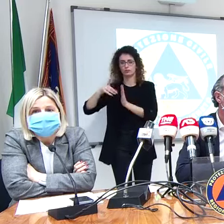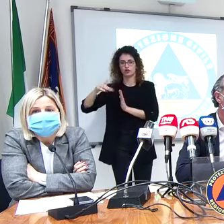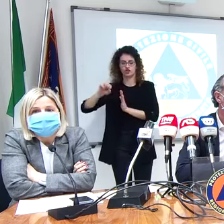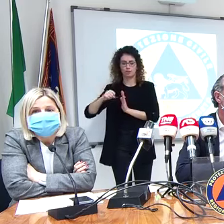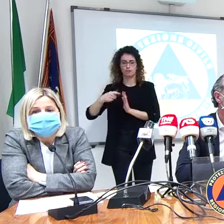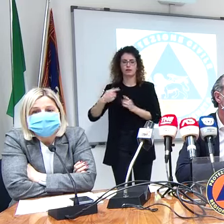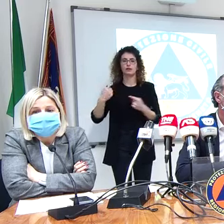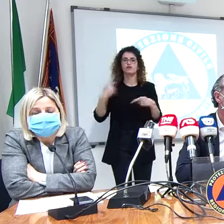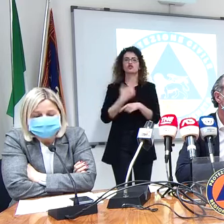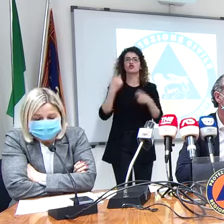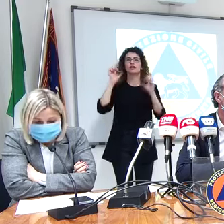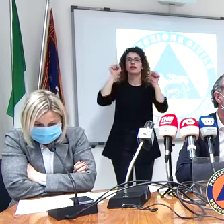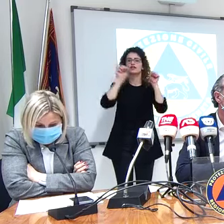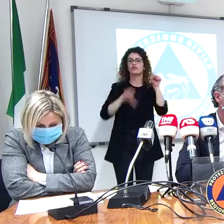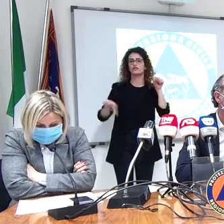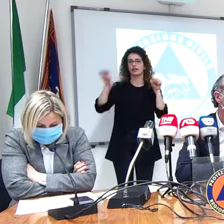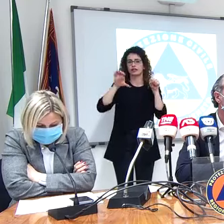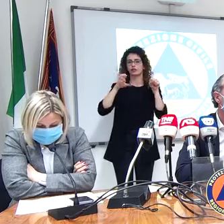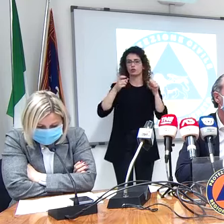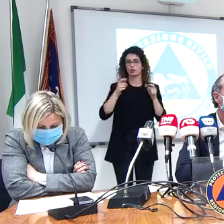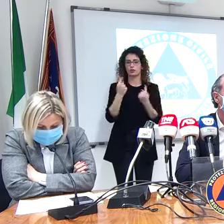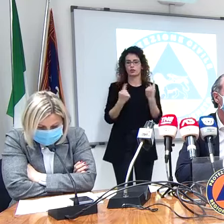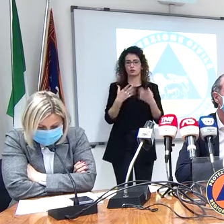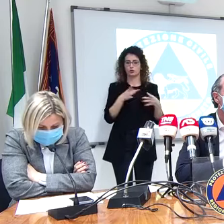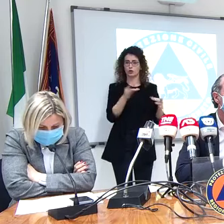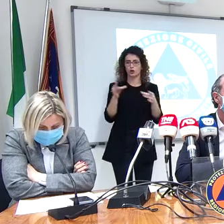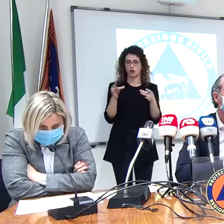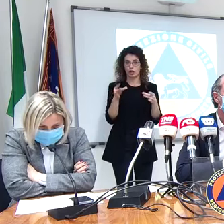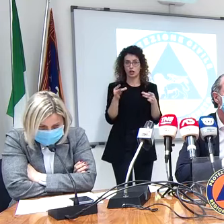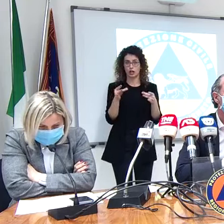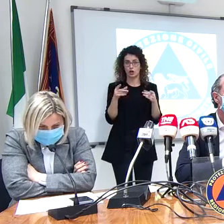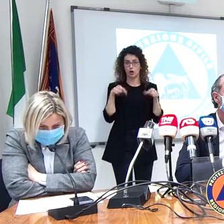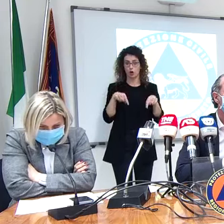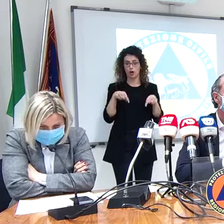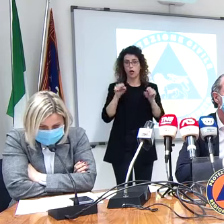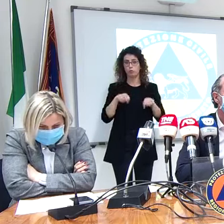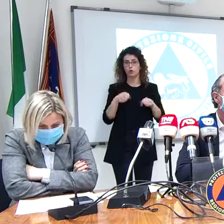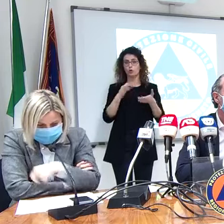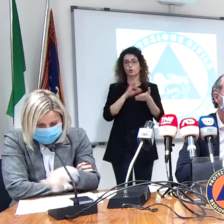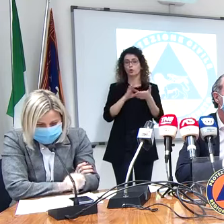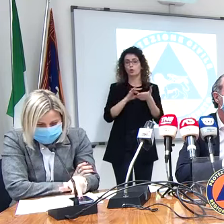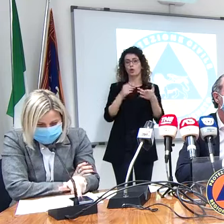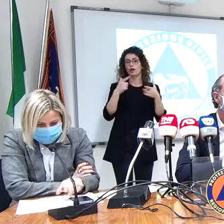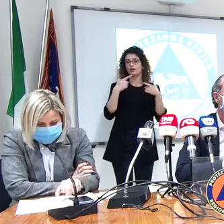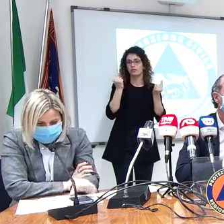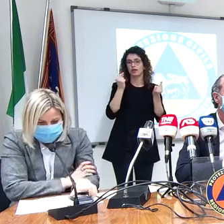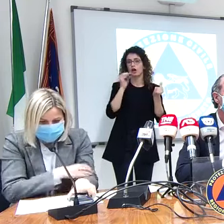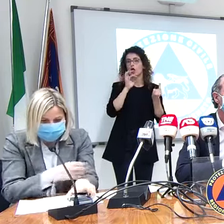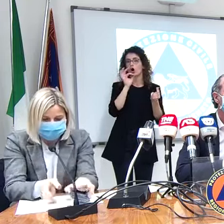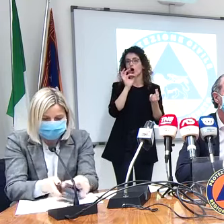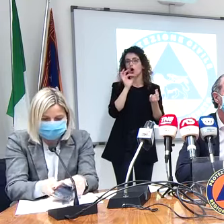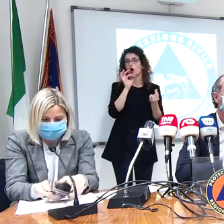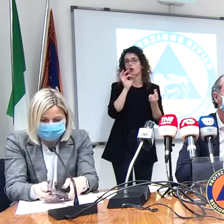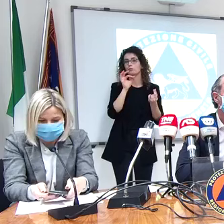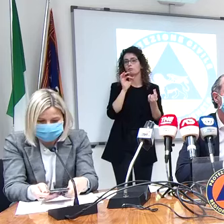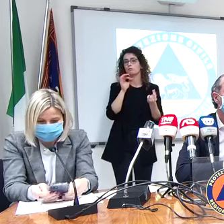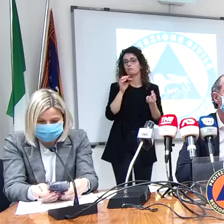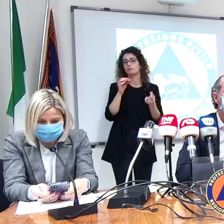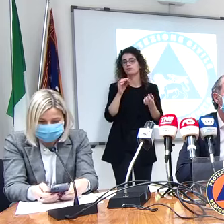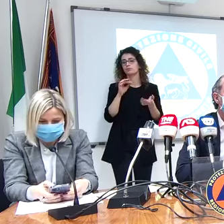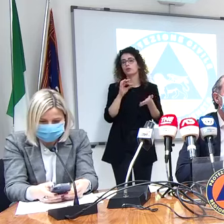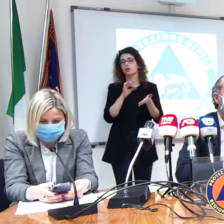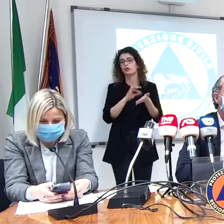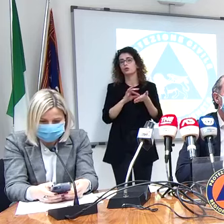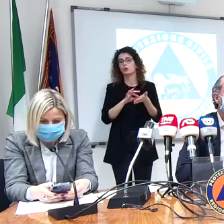momento permetteva di tenere ancora aperte le scuole dell'infanzia e non lo so magari la prima elementare la